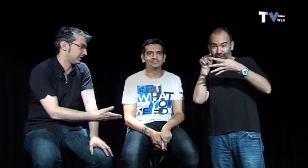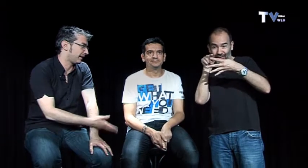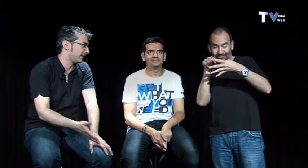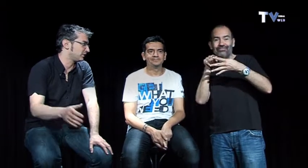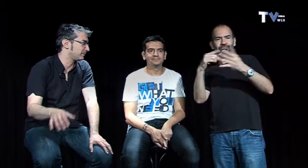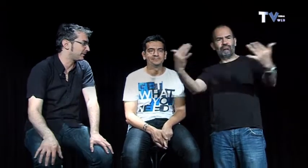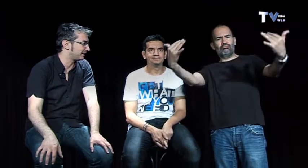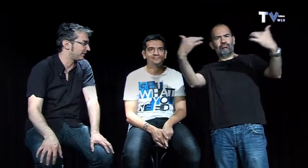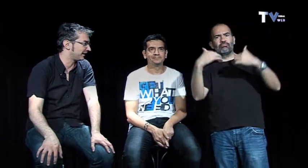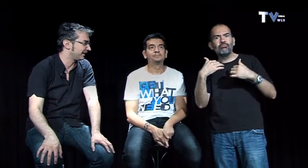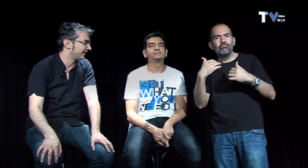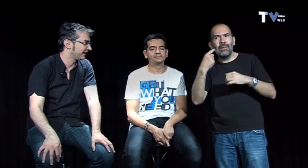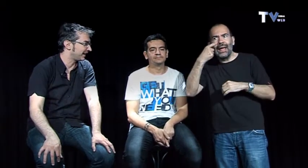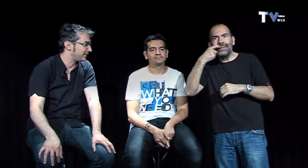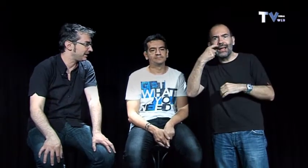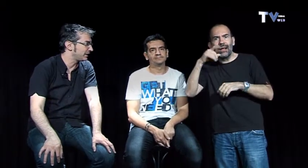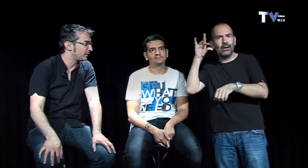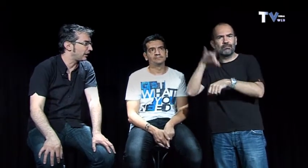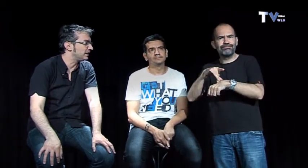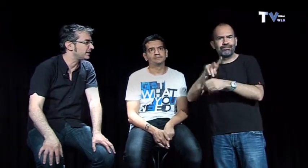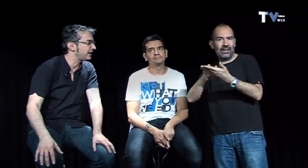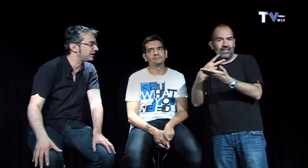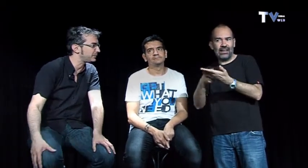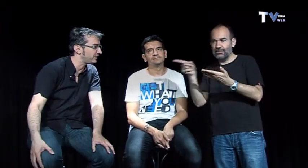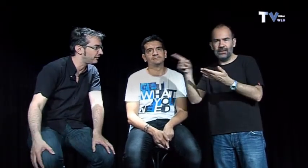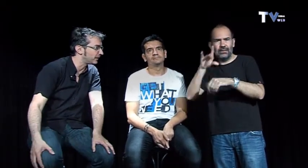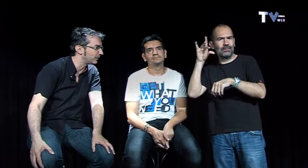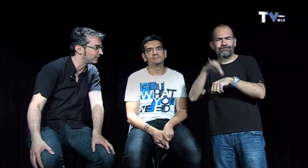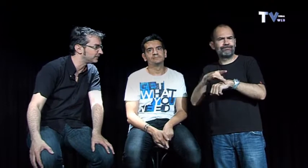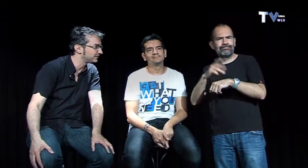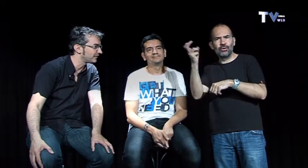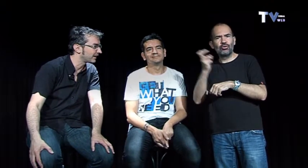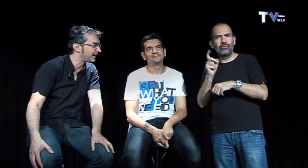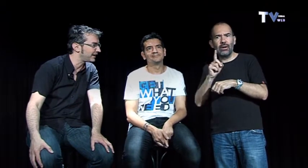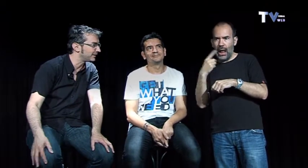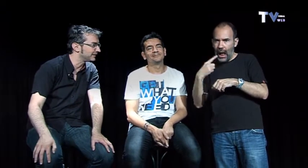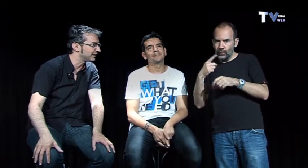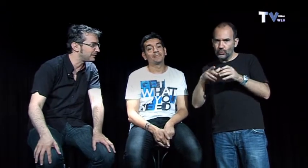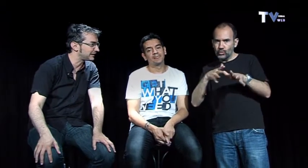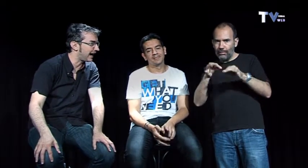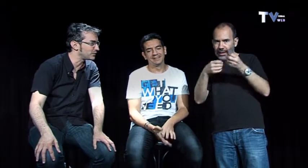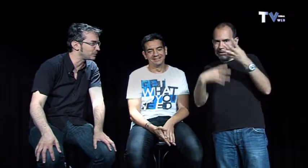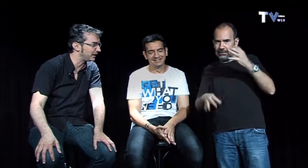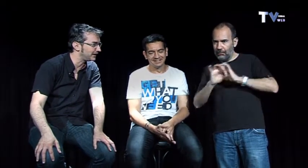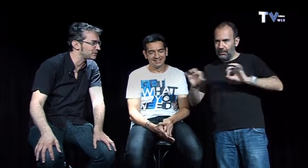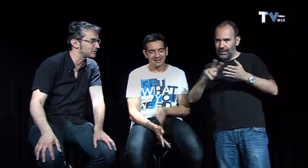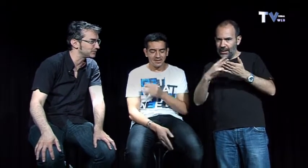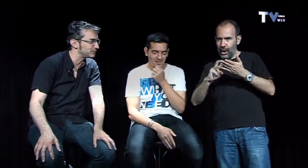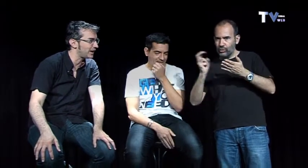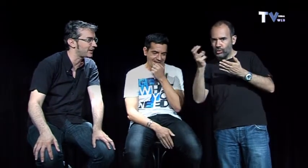Ramón ha dicho que el primer sábado de cada mes y si enrique se pone enfermo claro ¿qué pasa? ¿hay un suplente? ¿hay sustituto? ¿hay algo